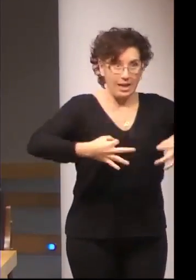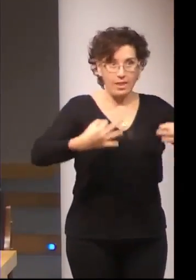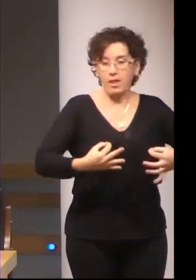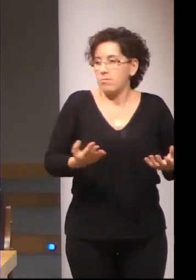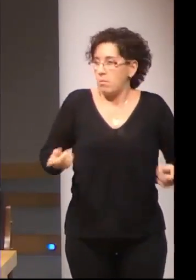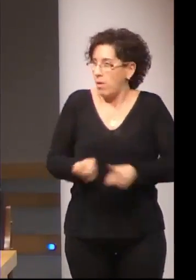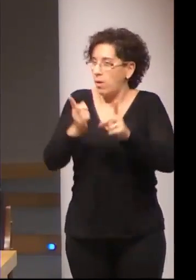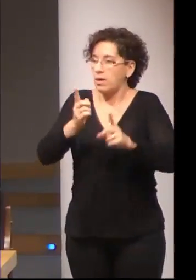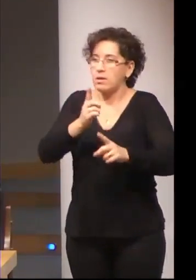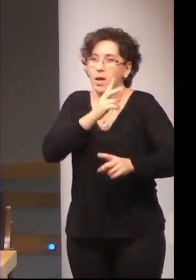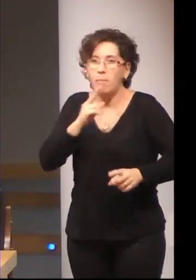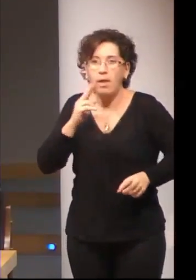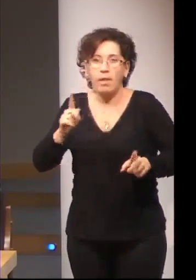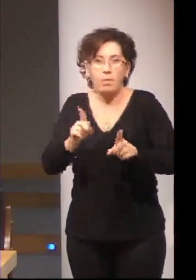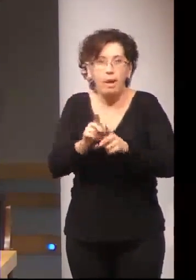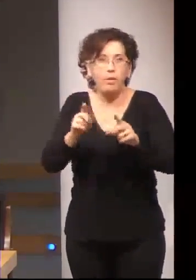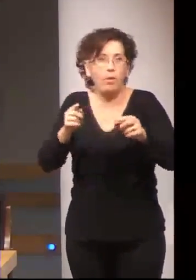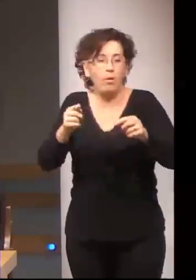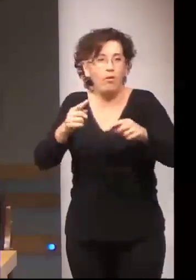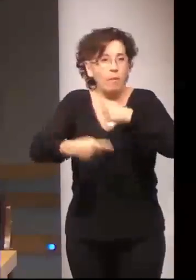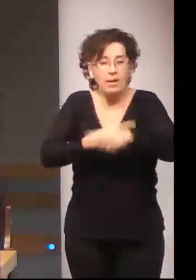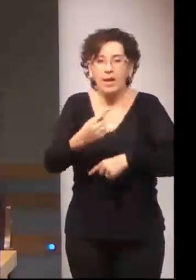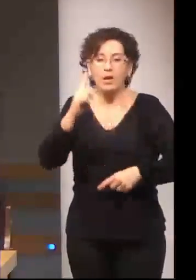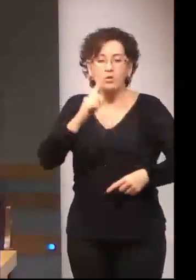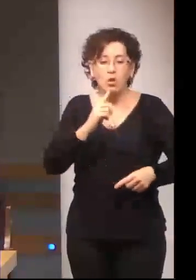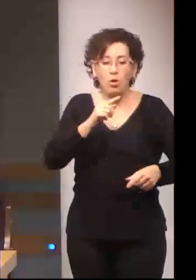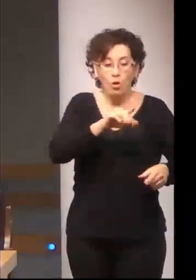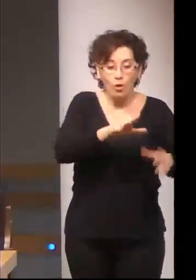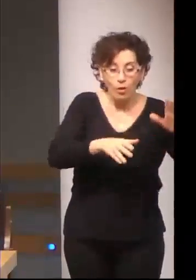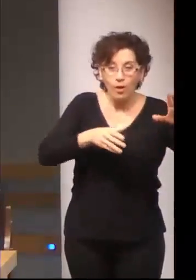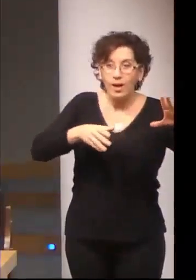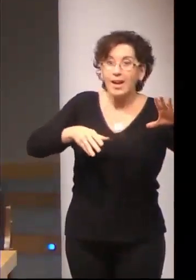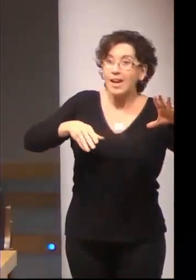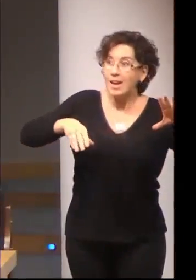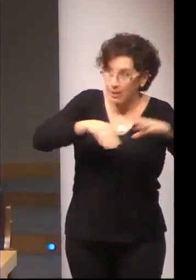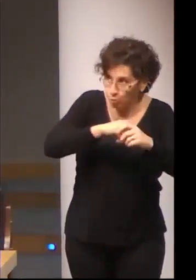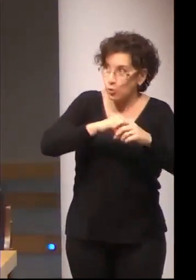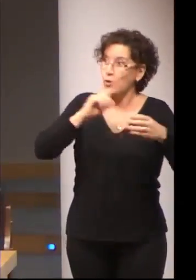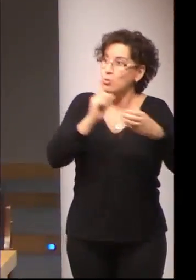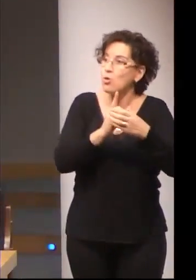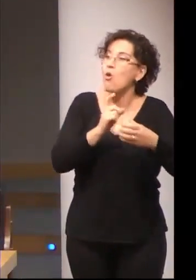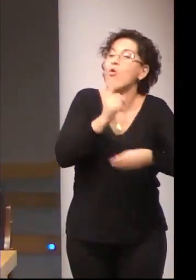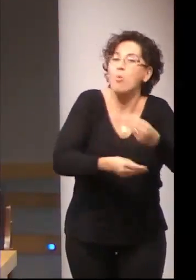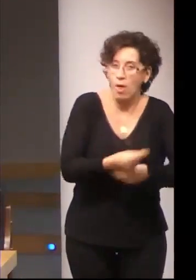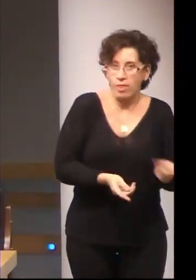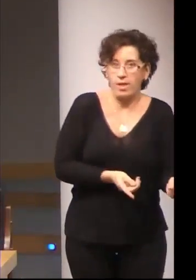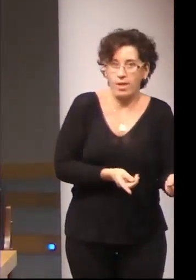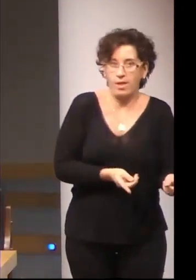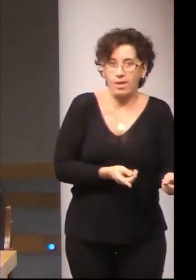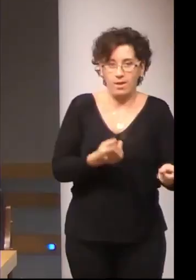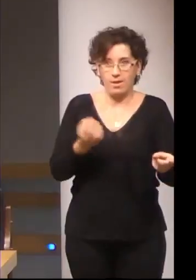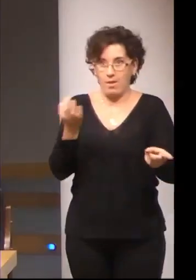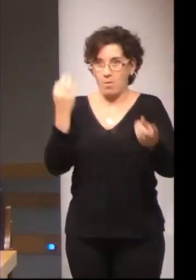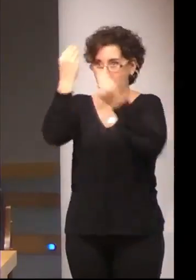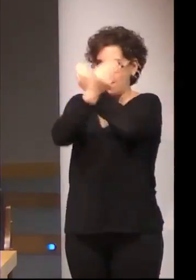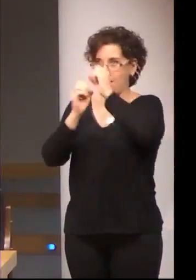llevamos a efecto. Y el desarrollo que se llevó a cabo, deciros que